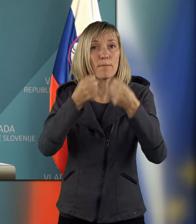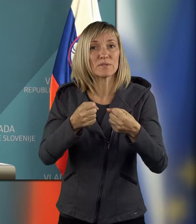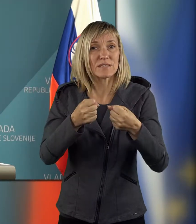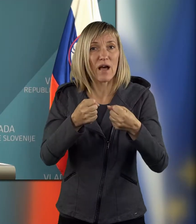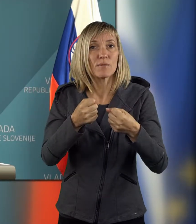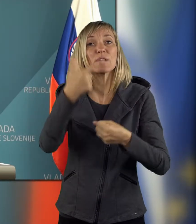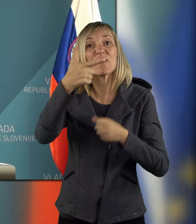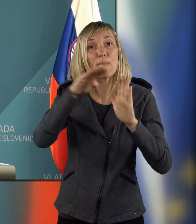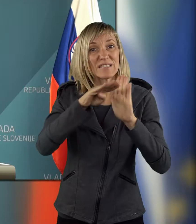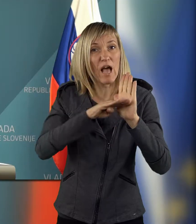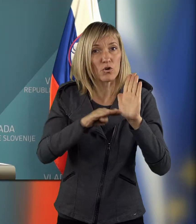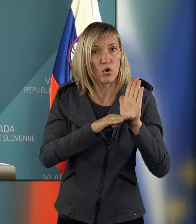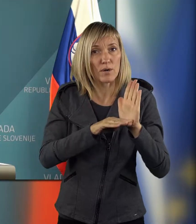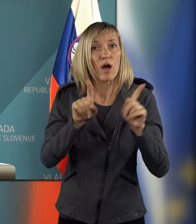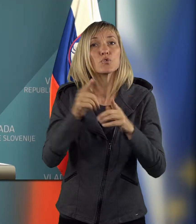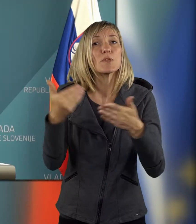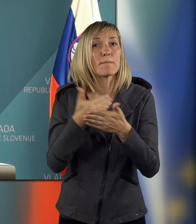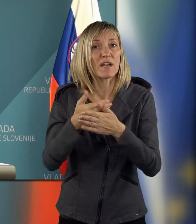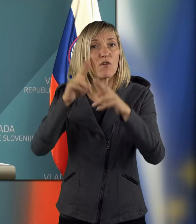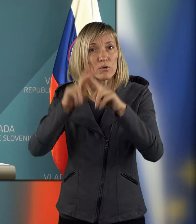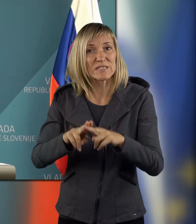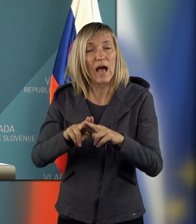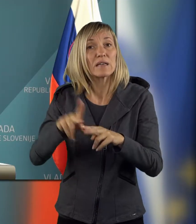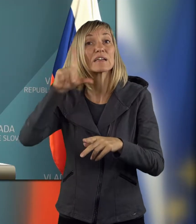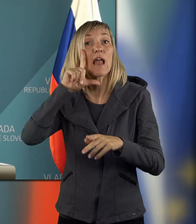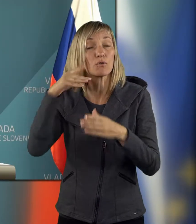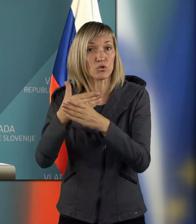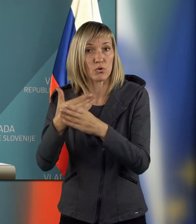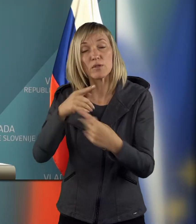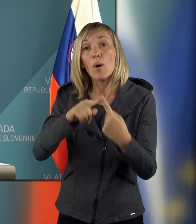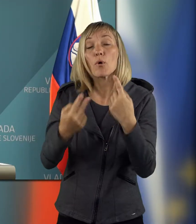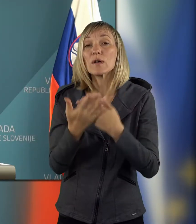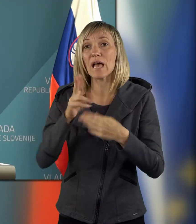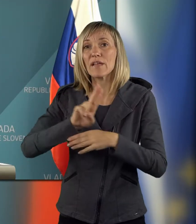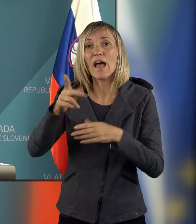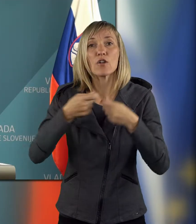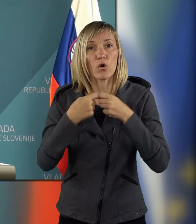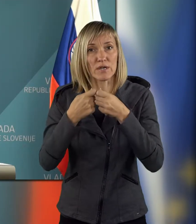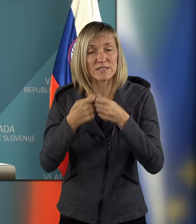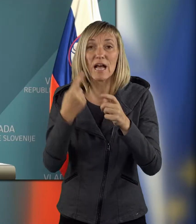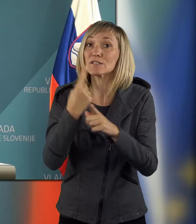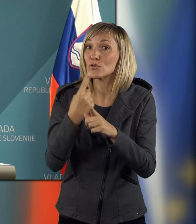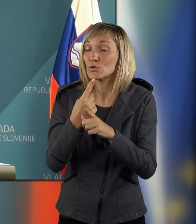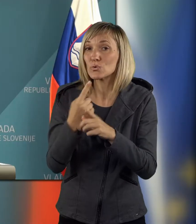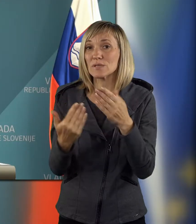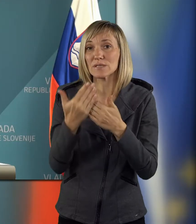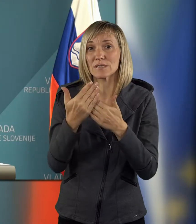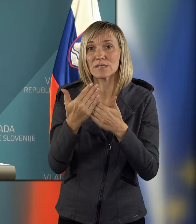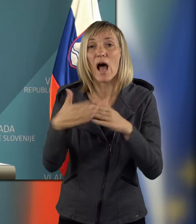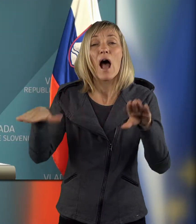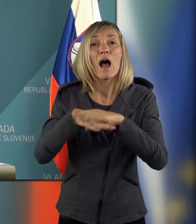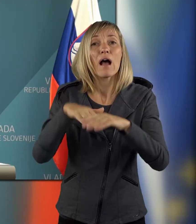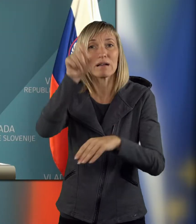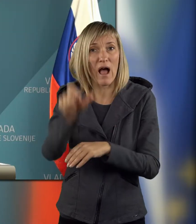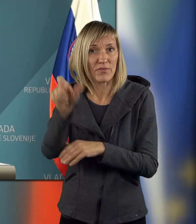temi dvema zakonoma in tudi za pranovo ostali strateških dokumentov pogoje za nadaljno organizacijo in seveda tudi za kadre,